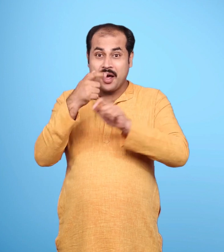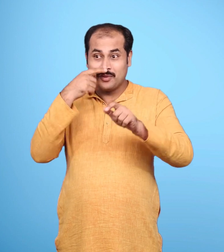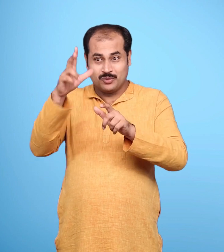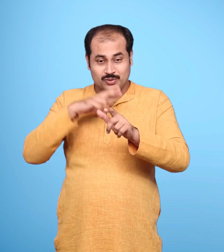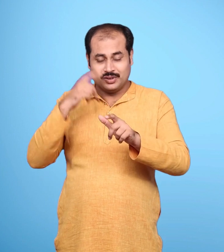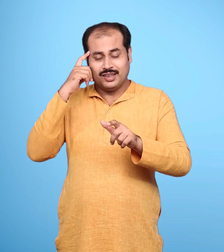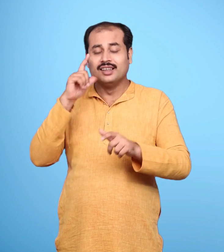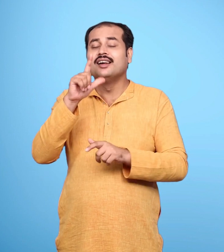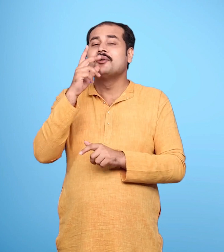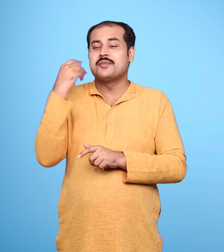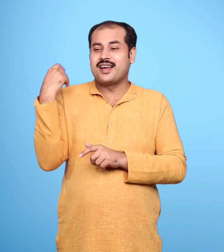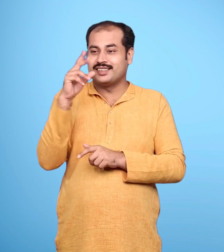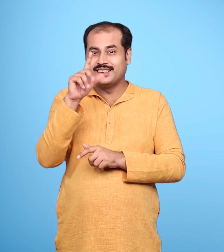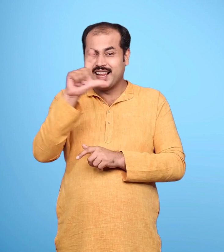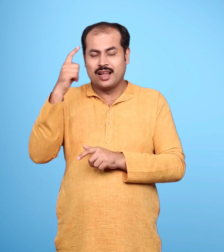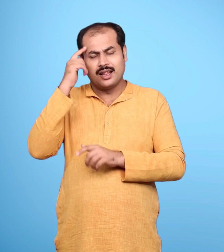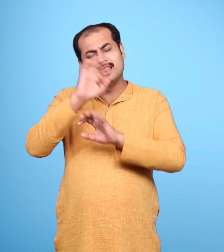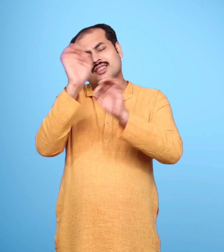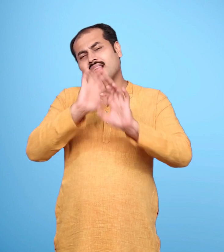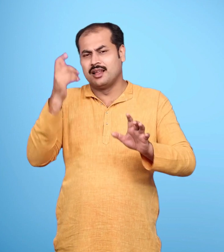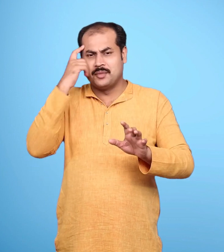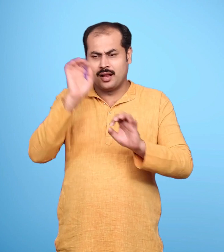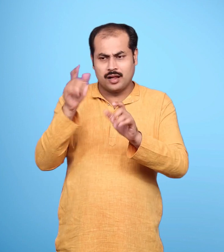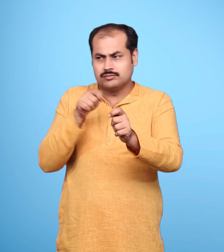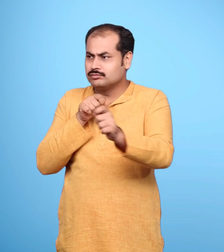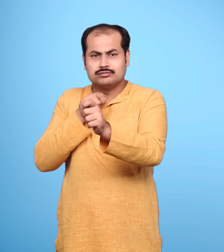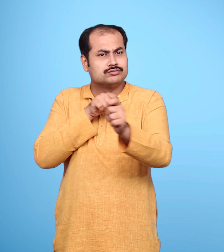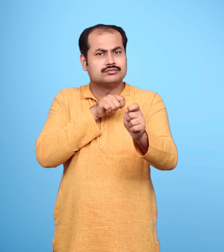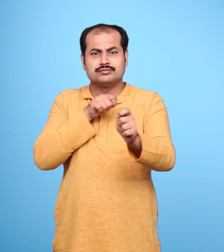लक्षमन की ओर से इसमें चूक की कोई संभावना ही नहीं थी